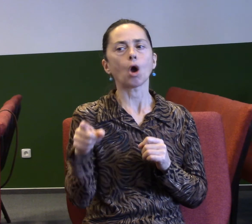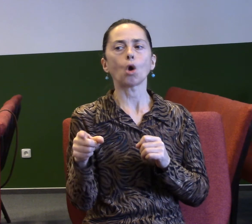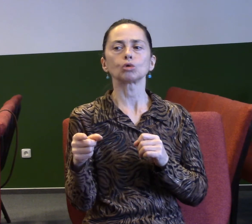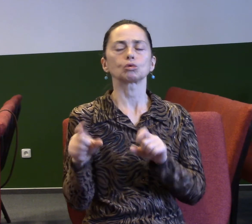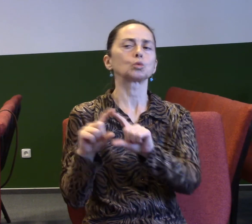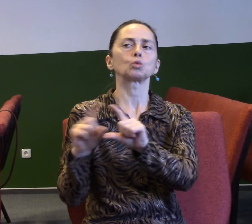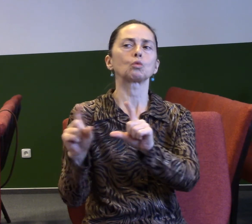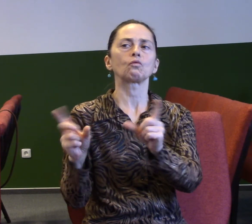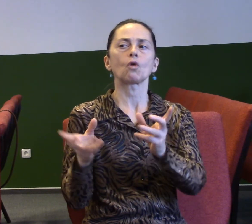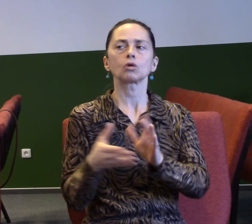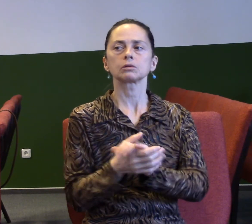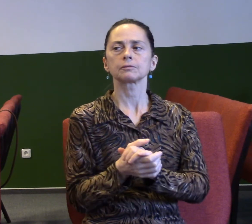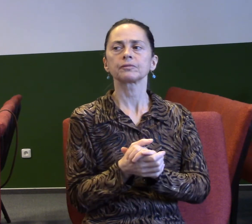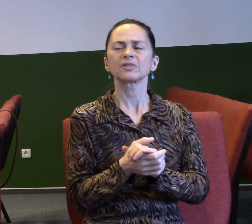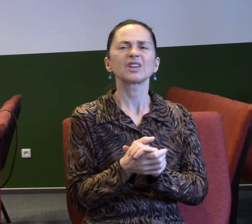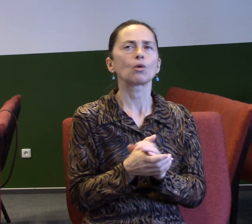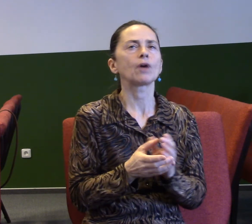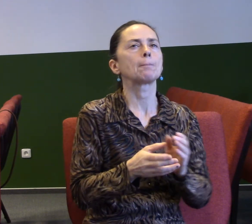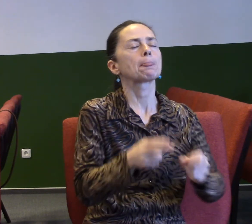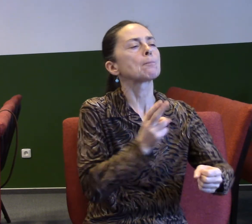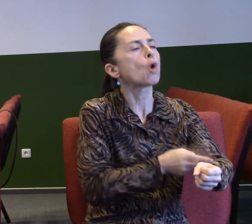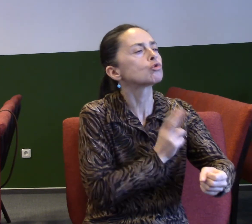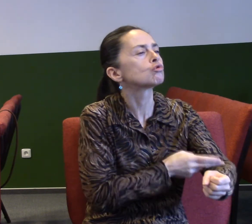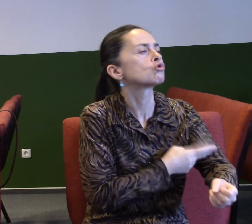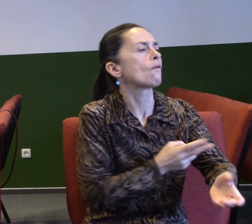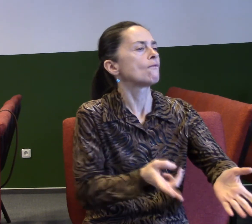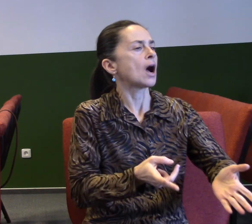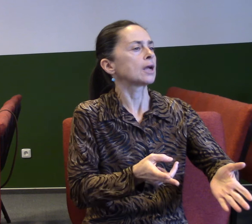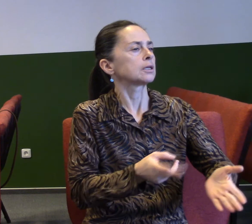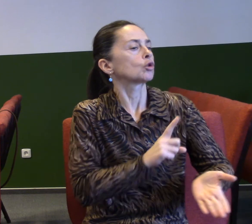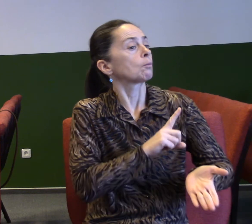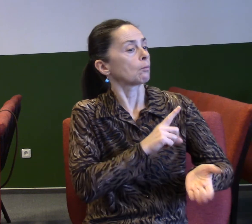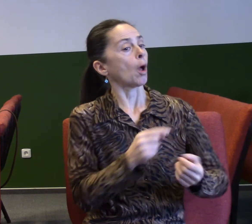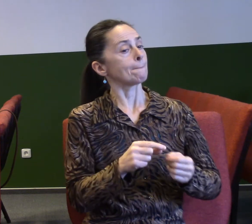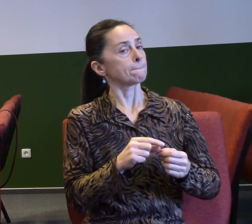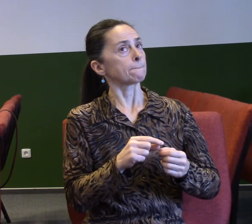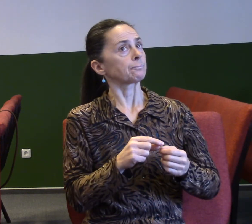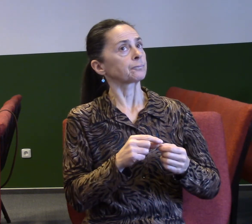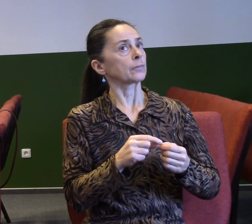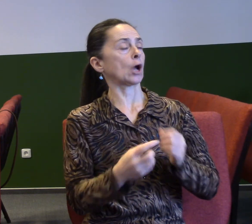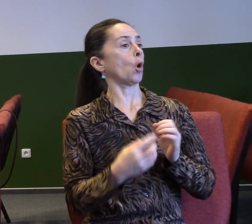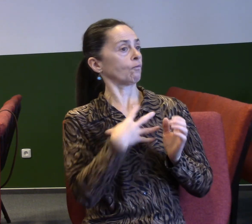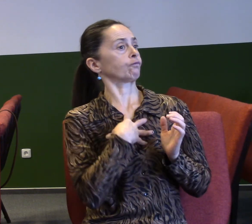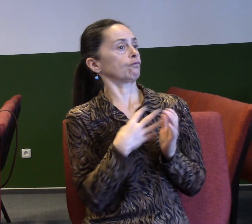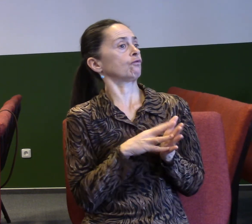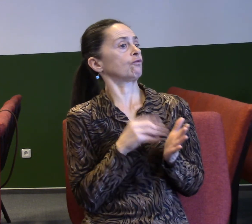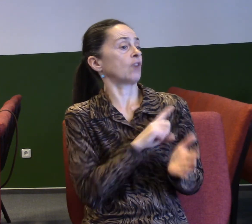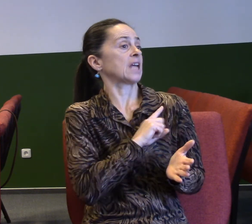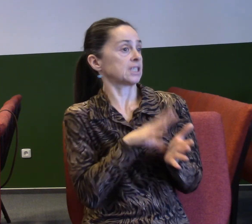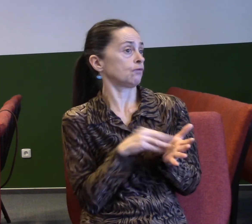Je to o tom, že posuzujeme lidi podle sebe samotného. Mně se třeba stalo, že jsem byl jednou obviněný